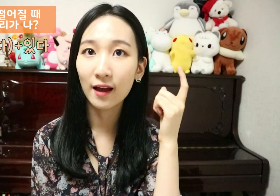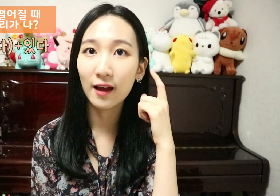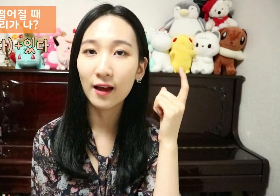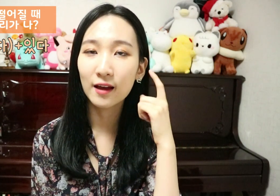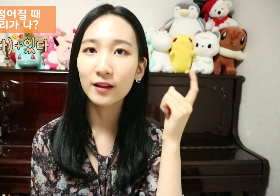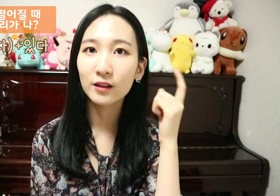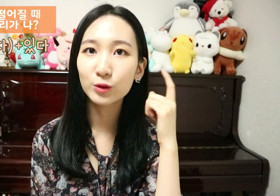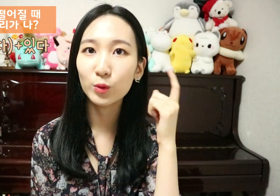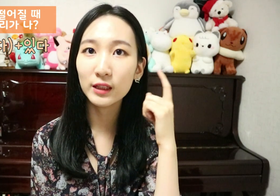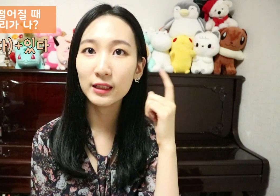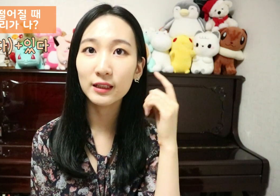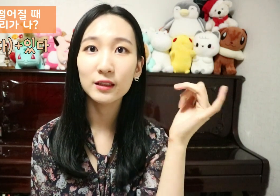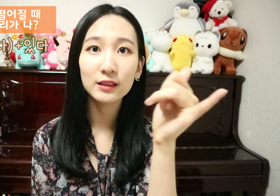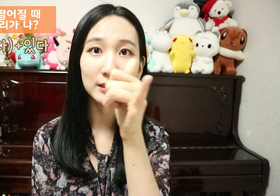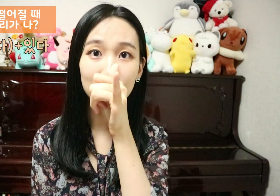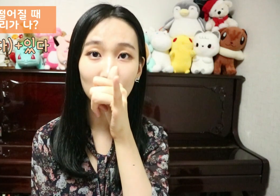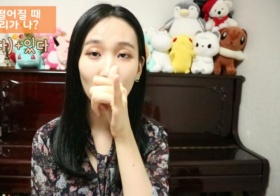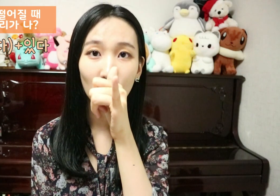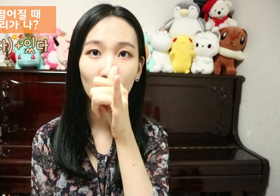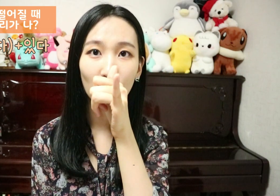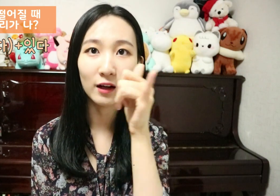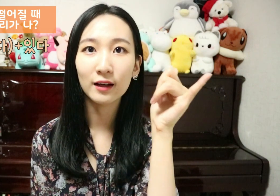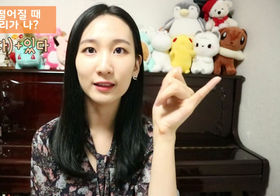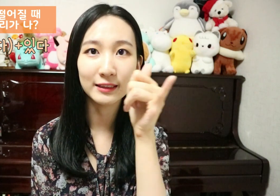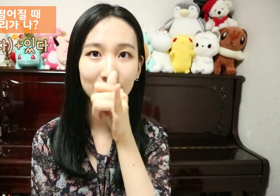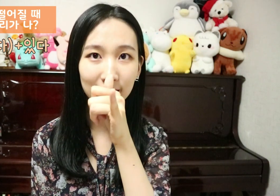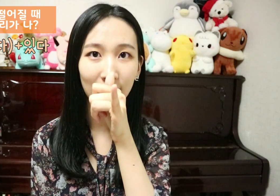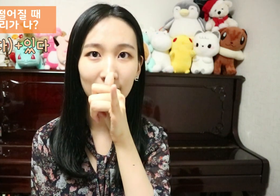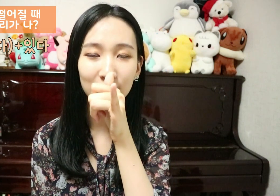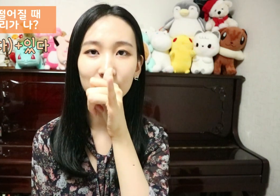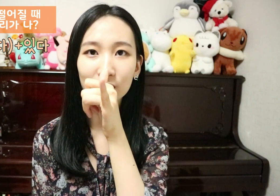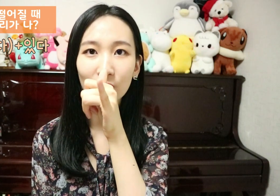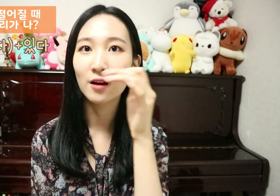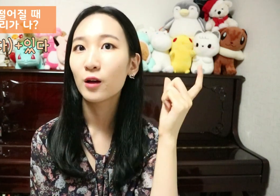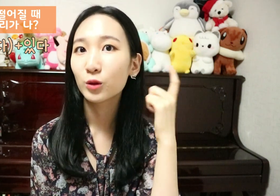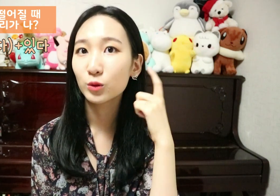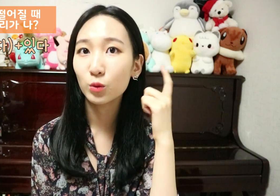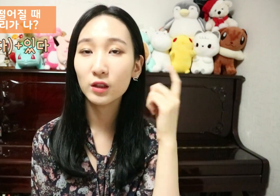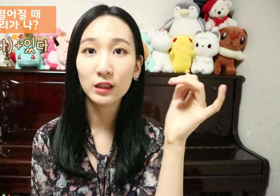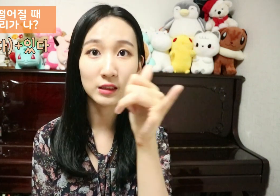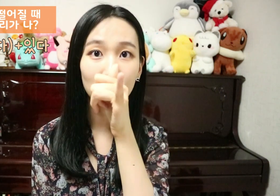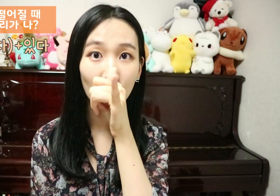소리 있어 아까 있다 있었죠 소리가 있어